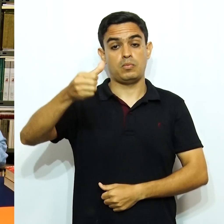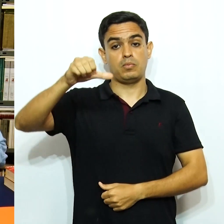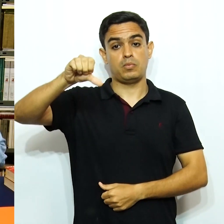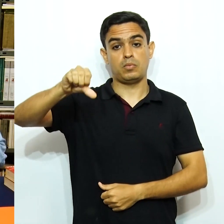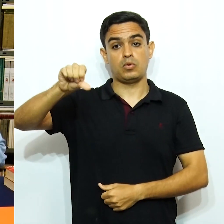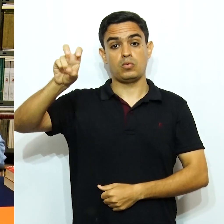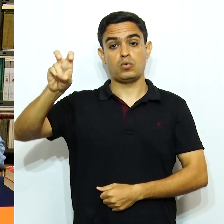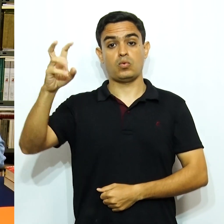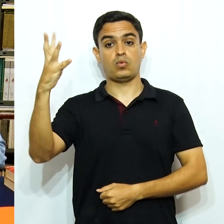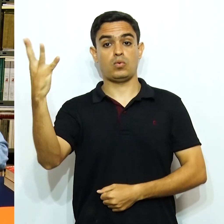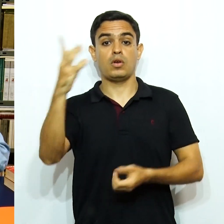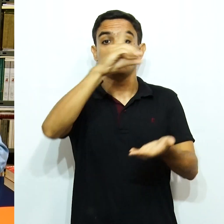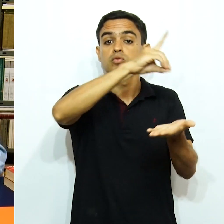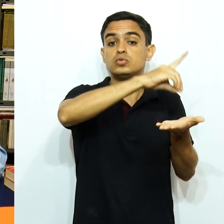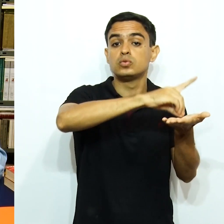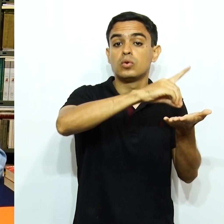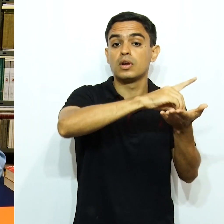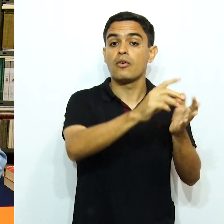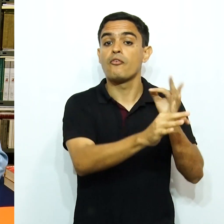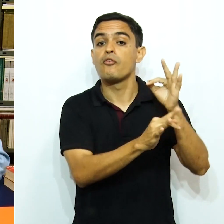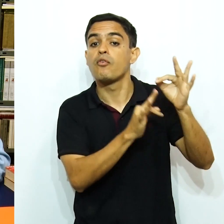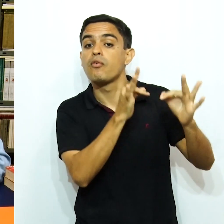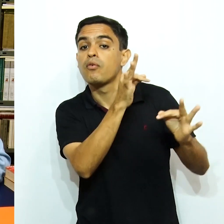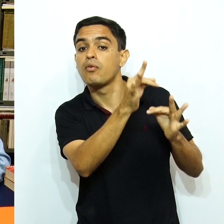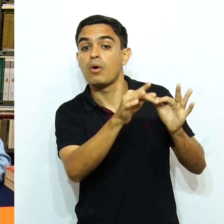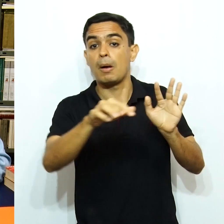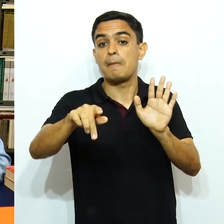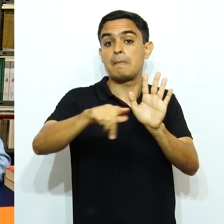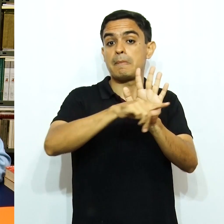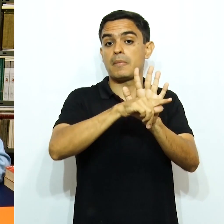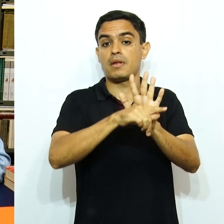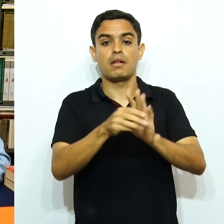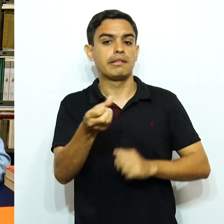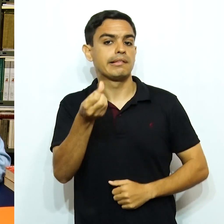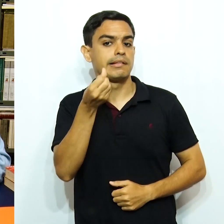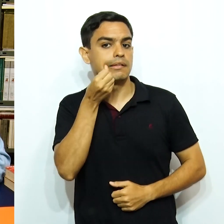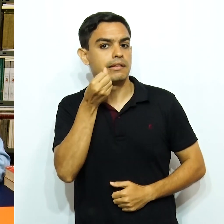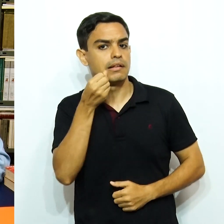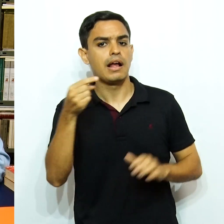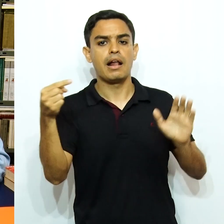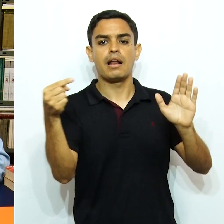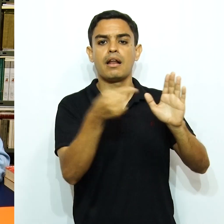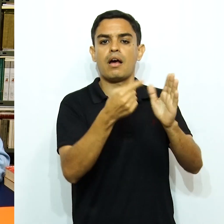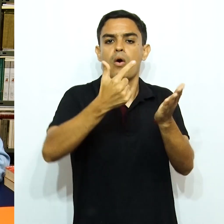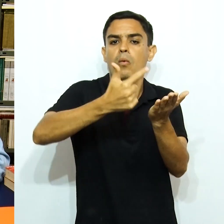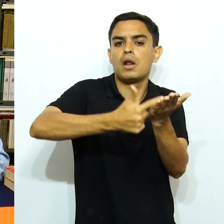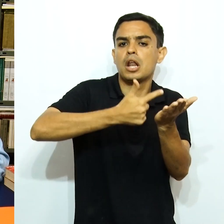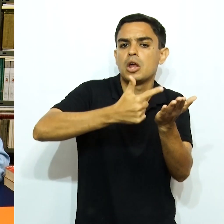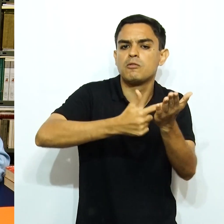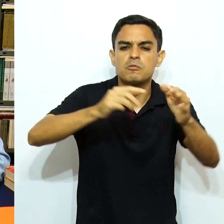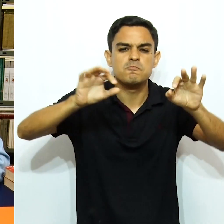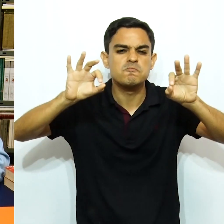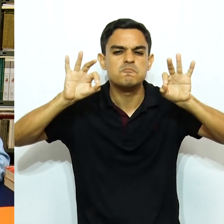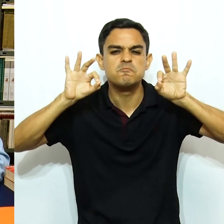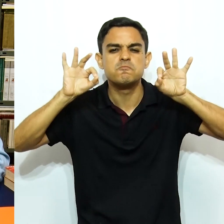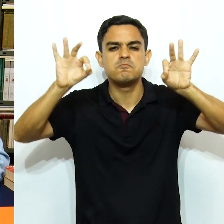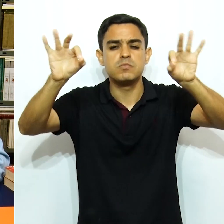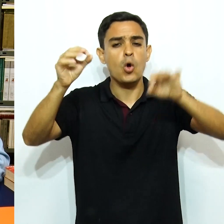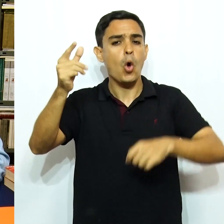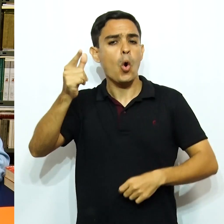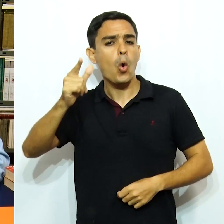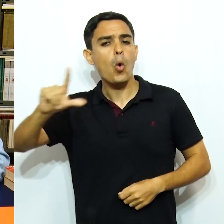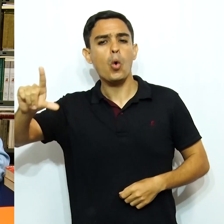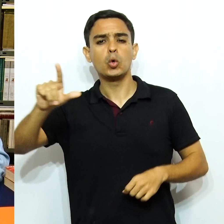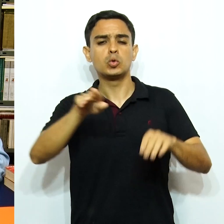24 anos depois, que é o Dicionário do Folclore Brasileiro de Câmara Cascudo. É, até hoje, um livro insuperável. Ninguém